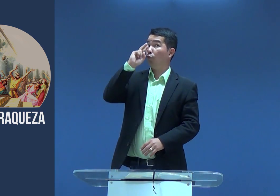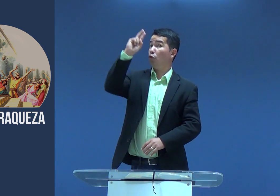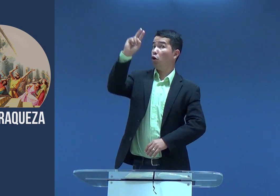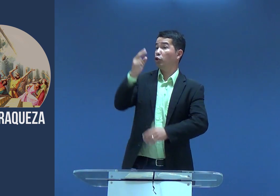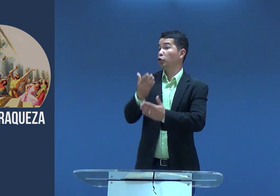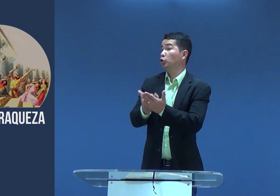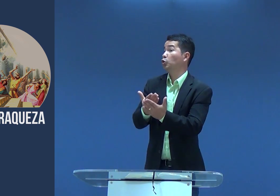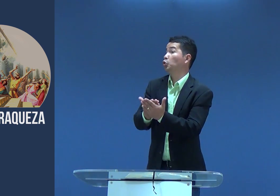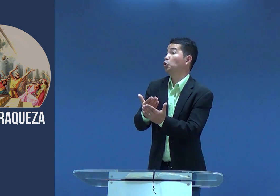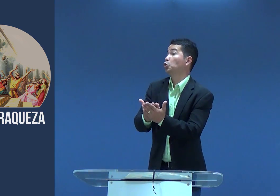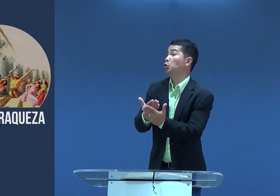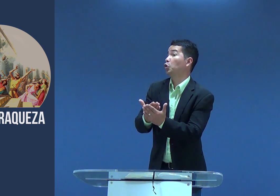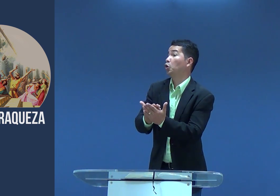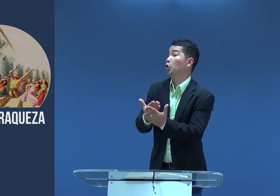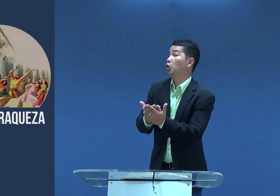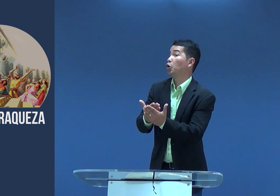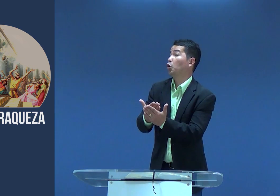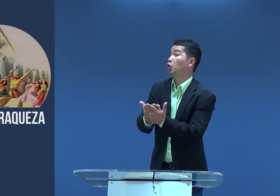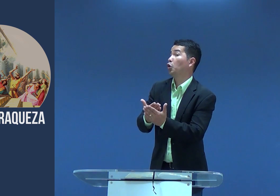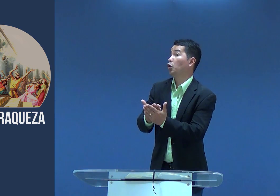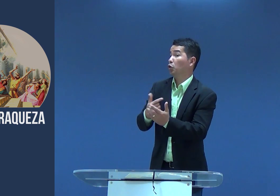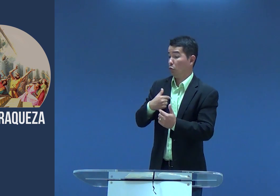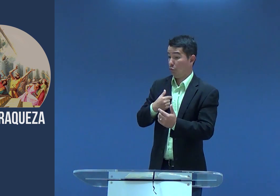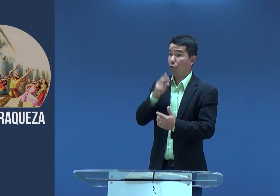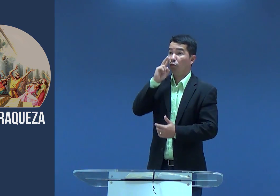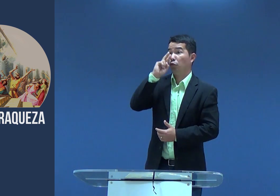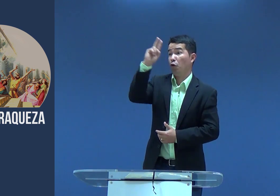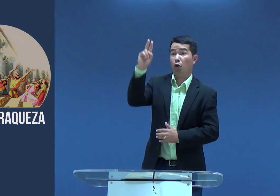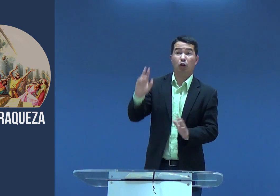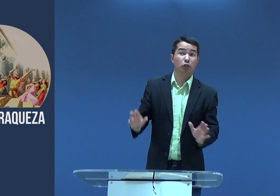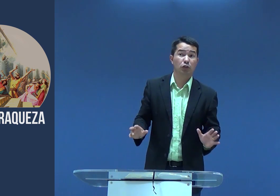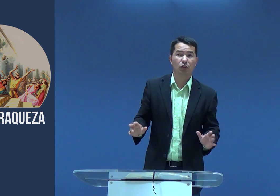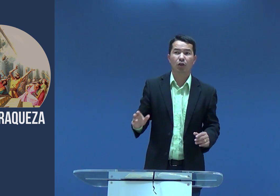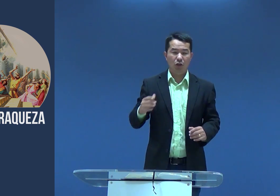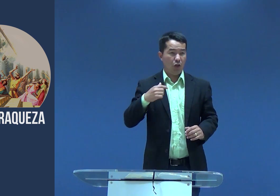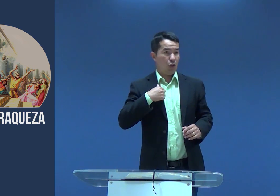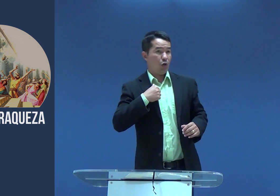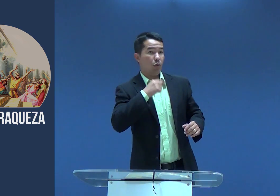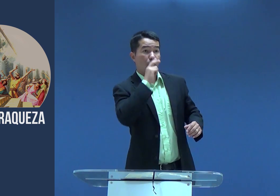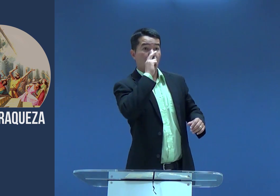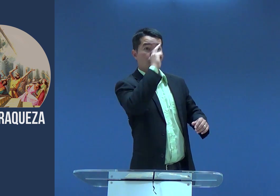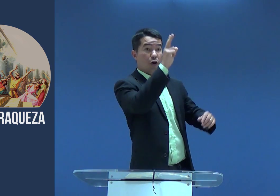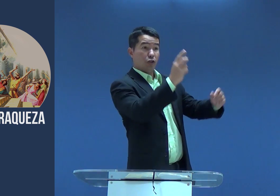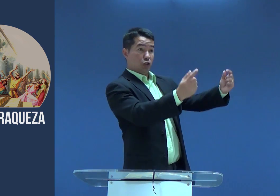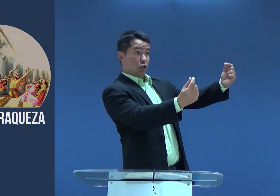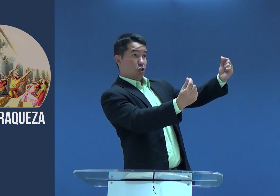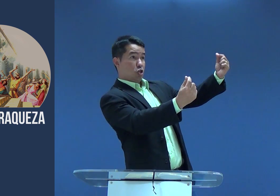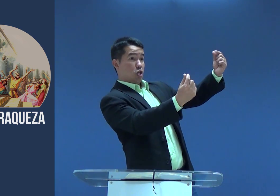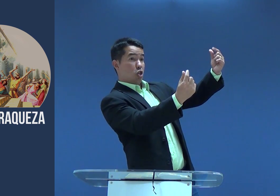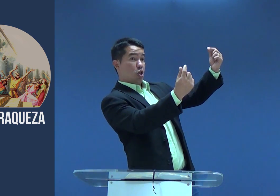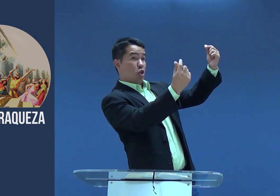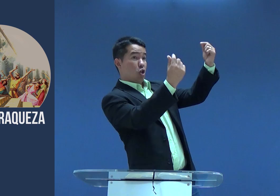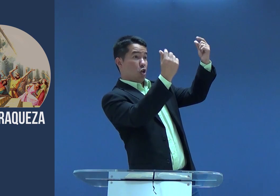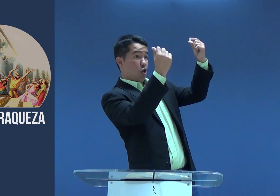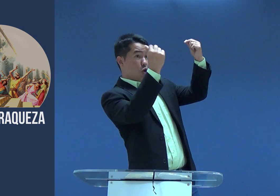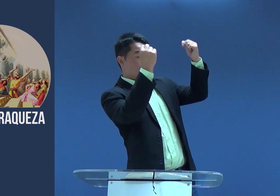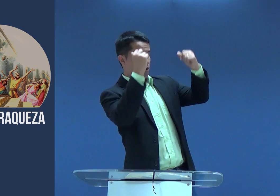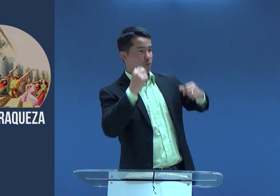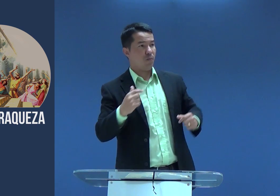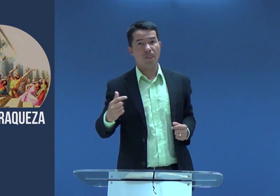Ó, pastor, eu estudo demais, eu sei estudar, eu sou bem inteligente, ó, eu sou rico,